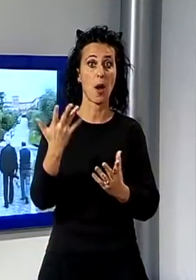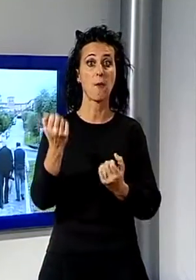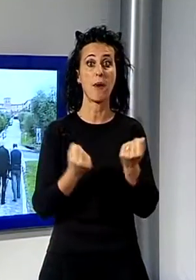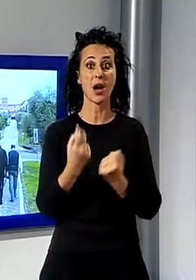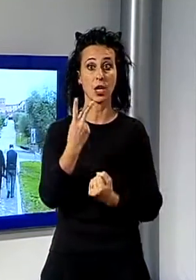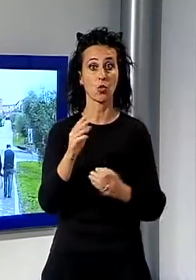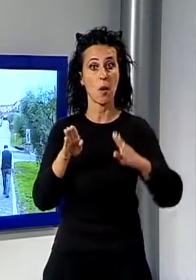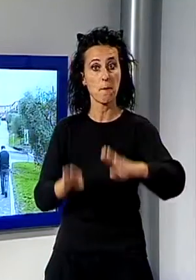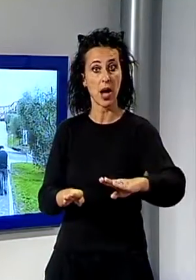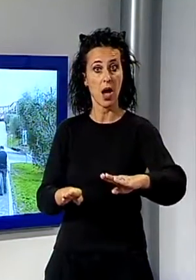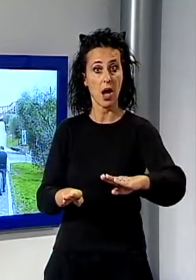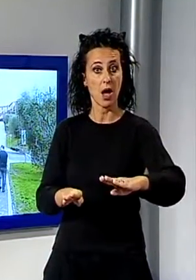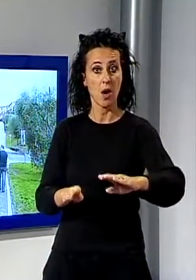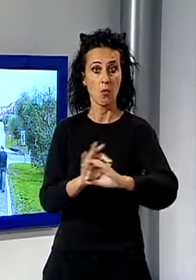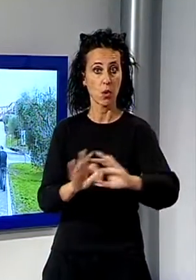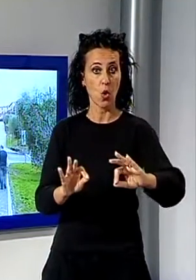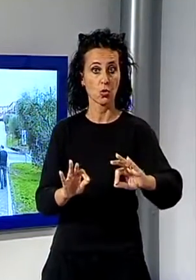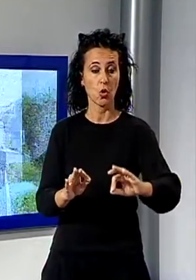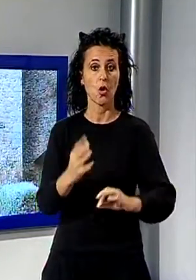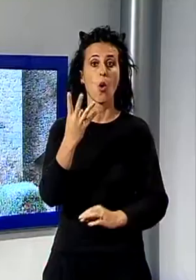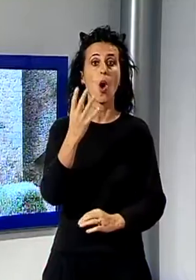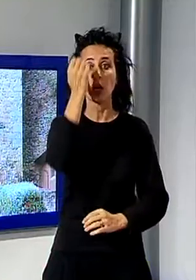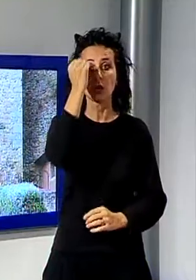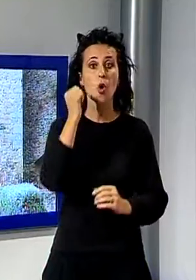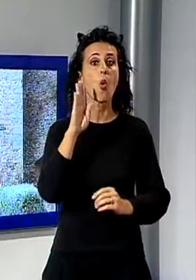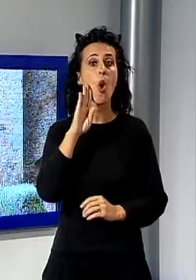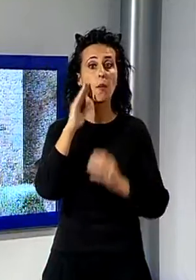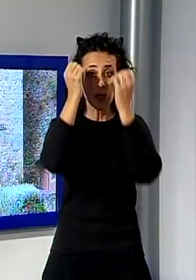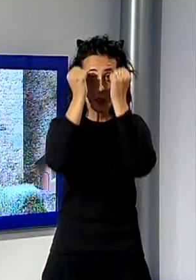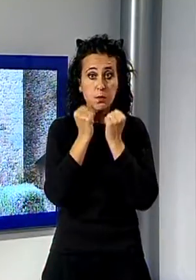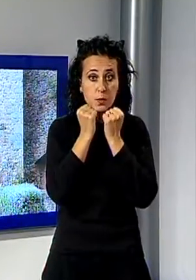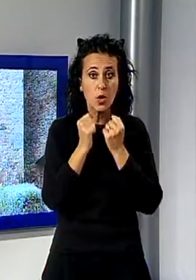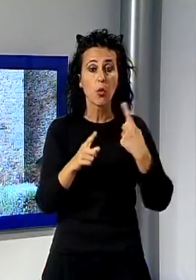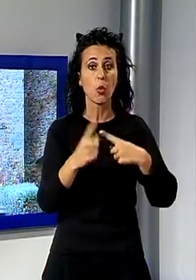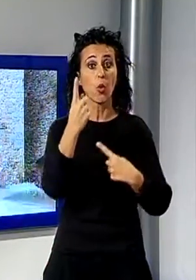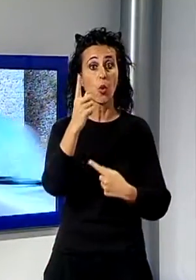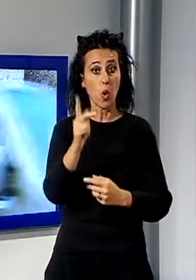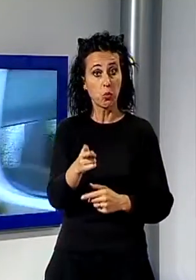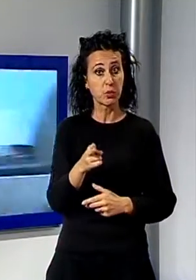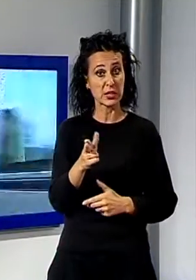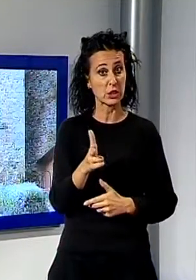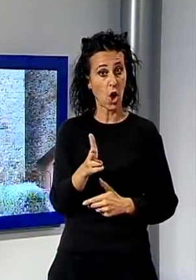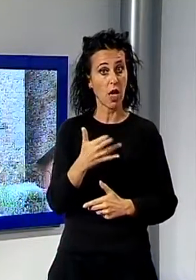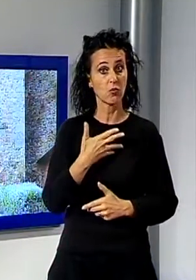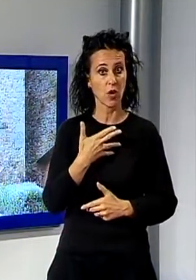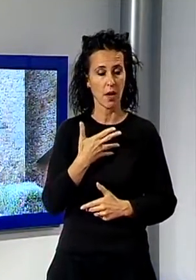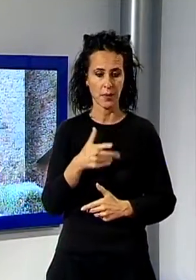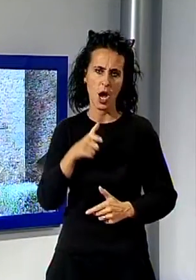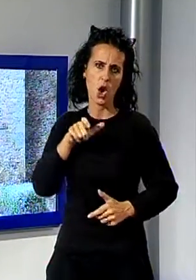la strada. Quattro uomini, con il volto incappucciato, uno armato di pistola, lo hanno fatto scendere con la forza della vettura, dandogli